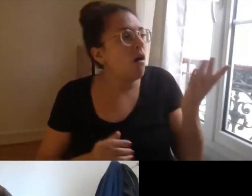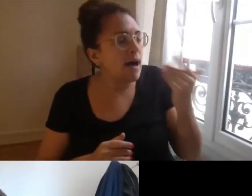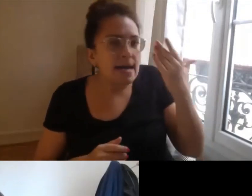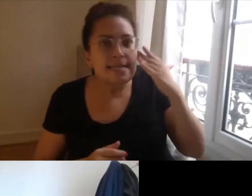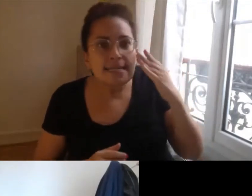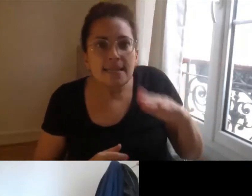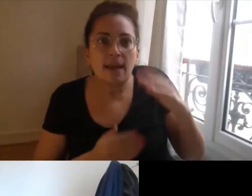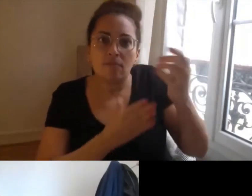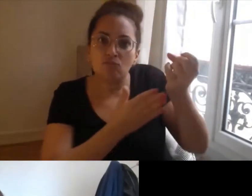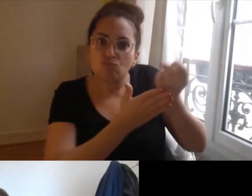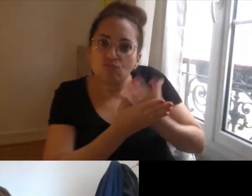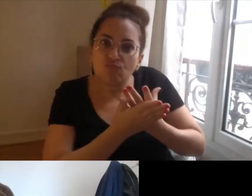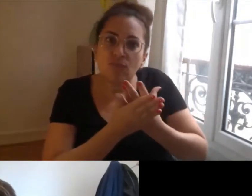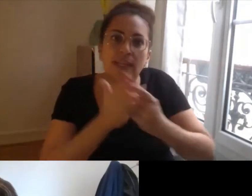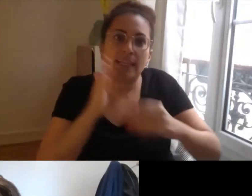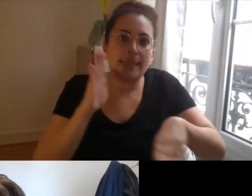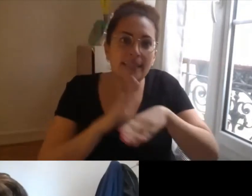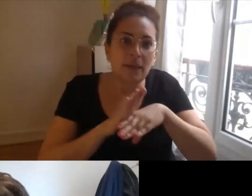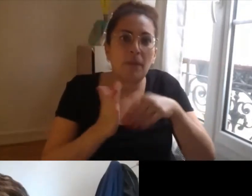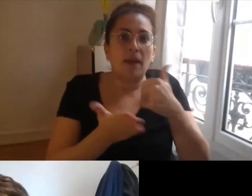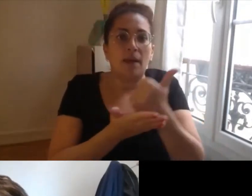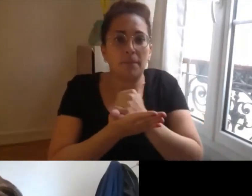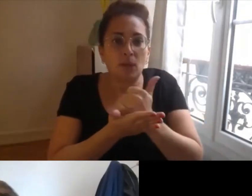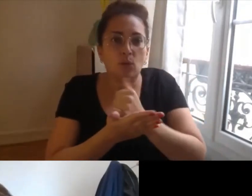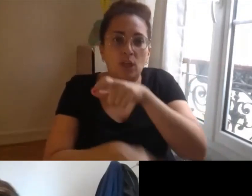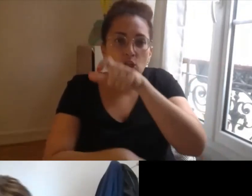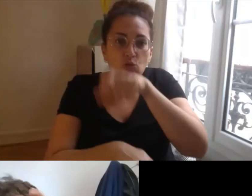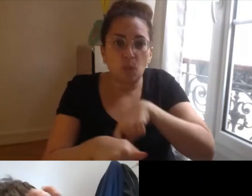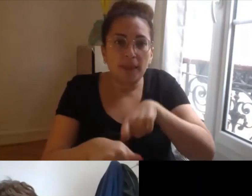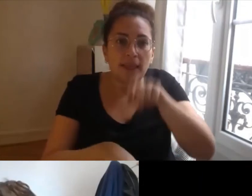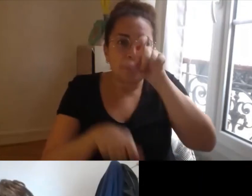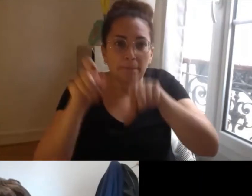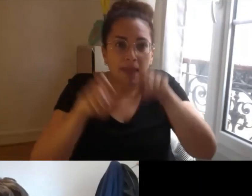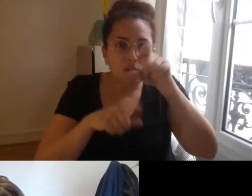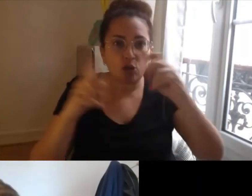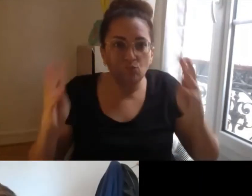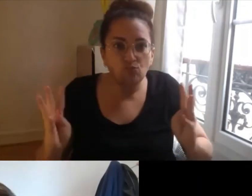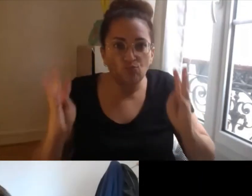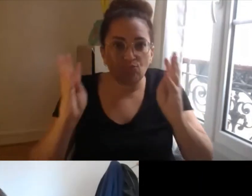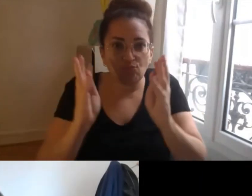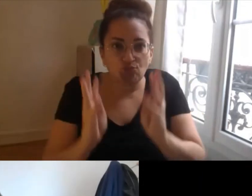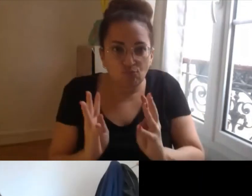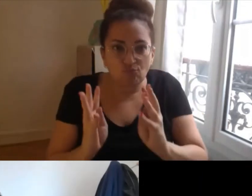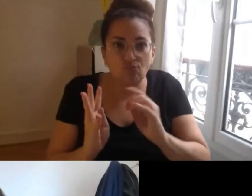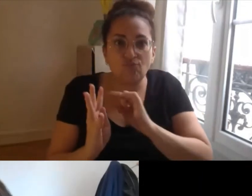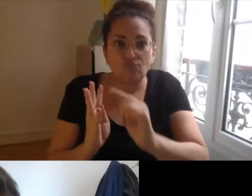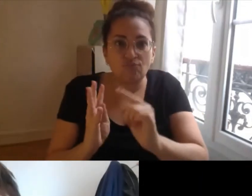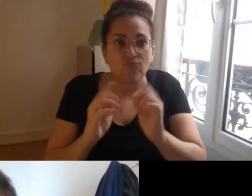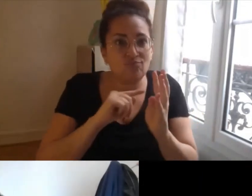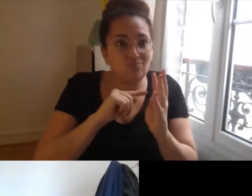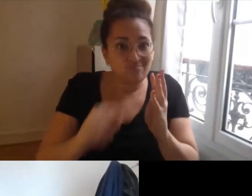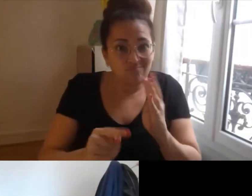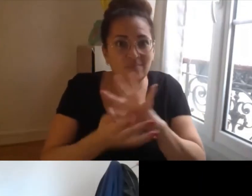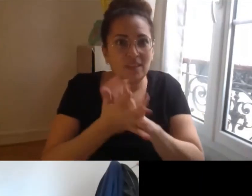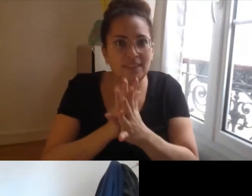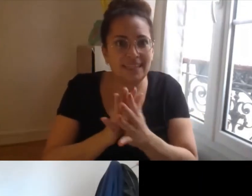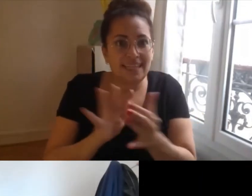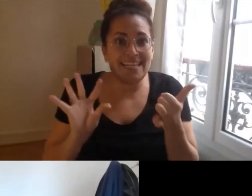comité de pilotage qui réunit toutes les associations les six associations partenaires du